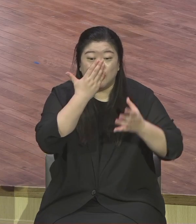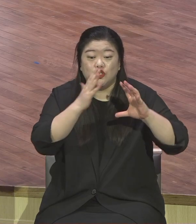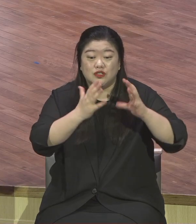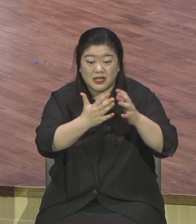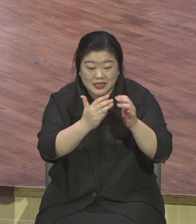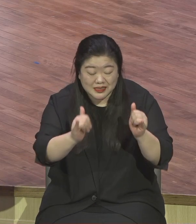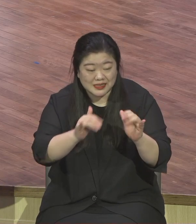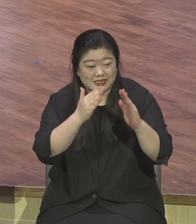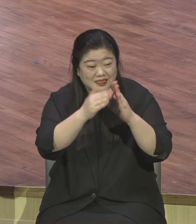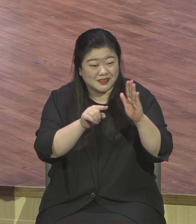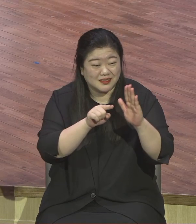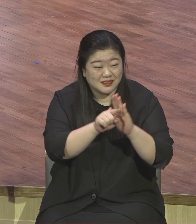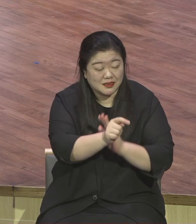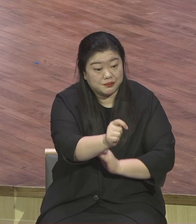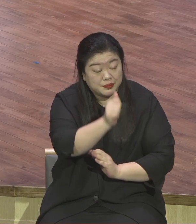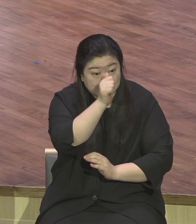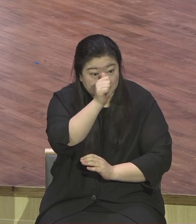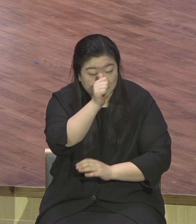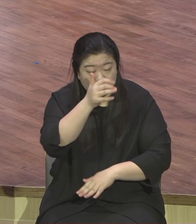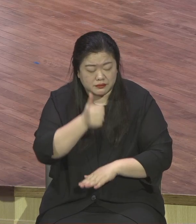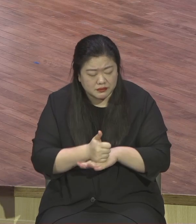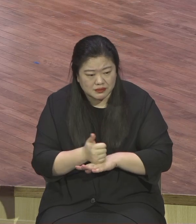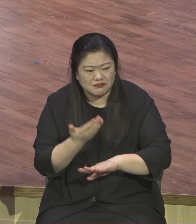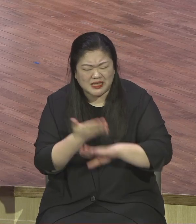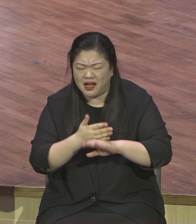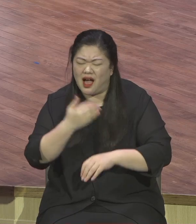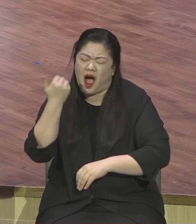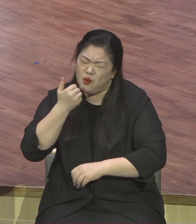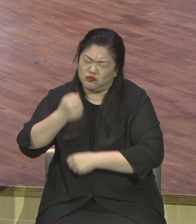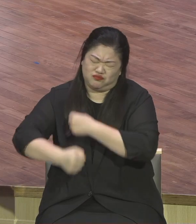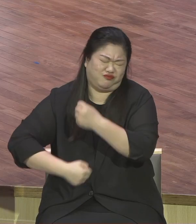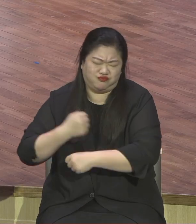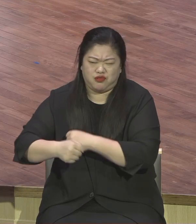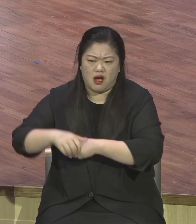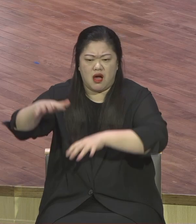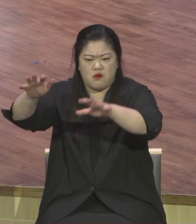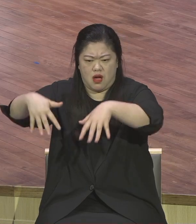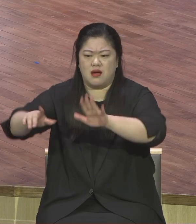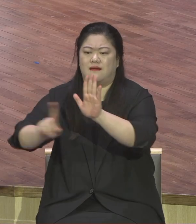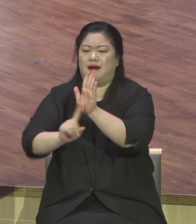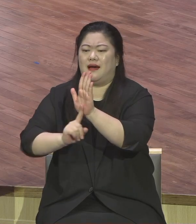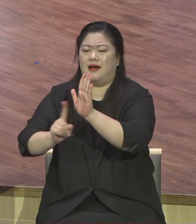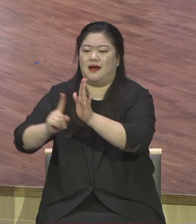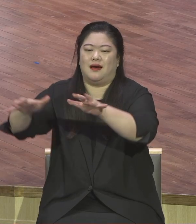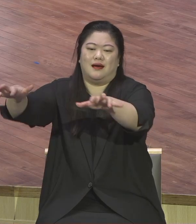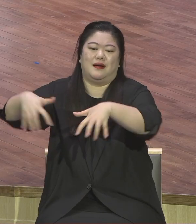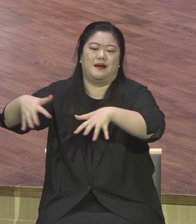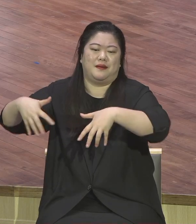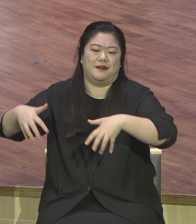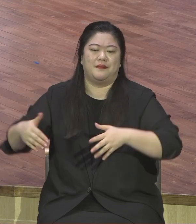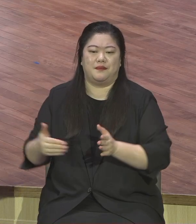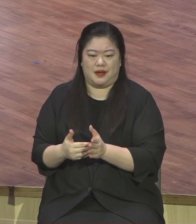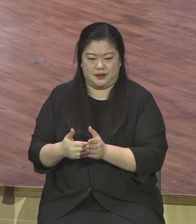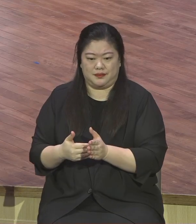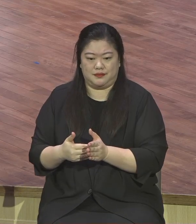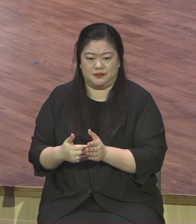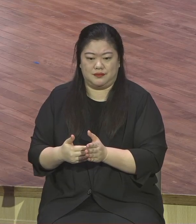이들을 위해 베푼 이 잔치 준비됐으니까 누구나 길거리에 나가서 막 데려와 그냥